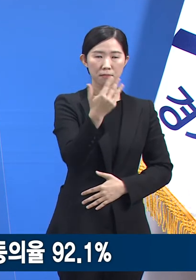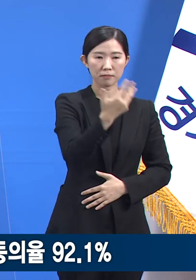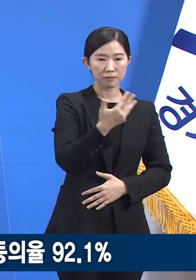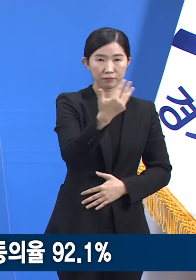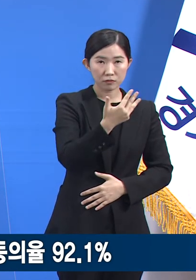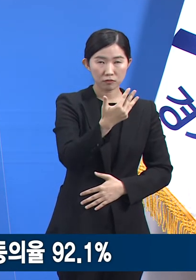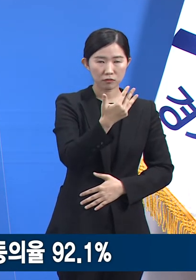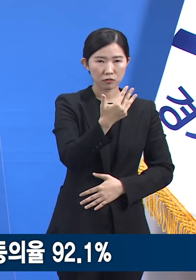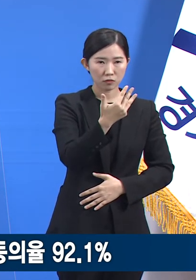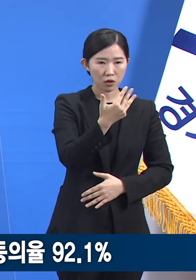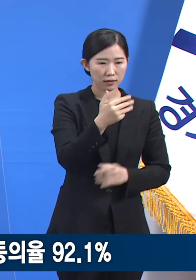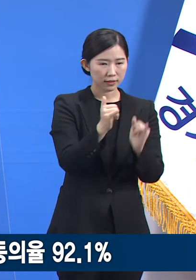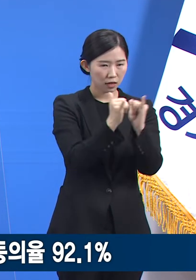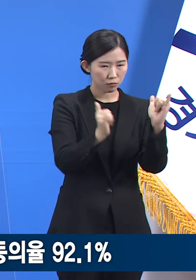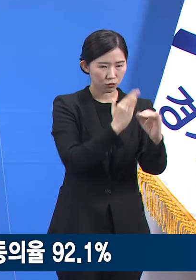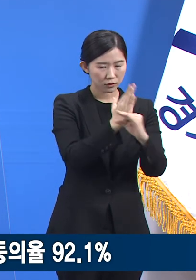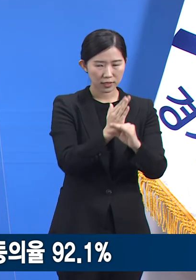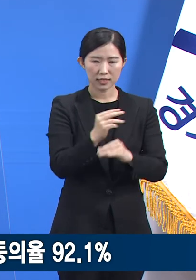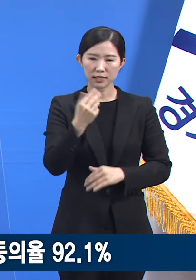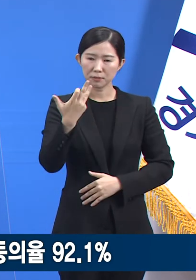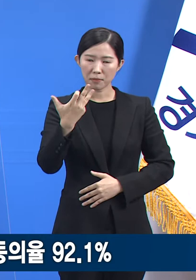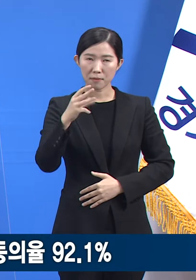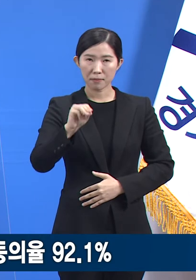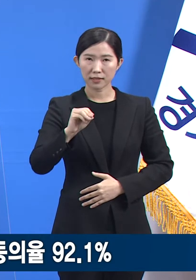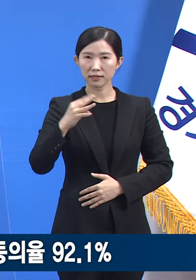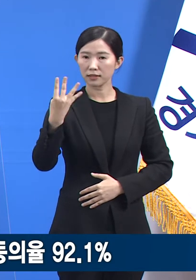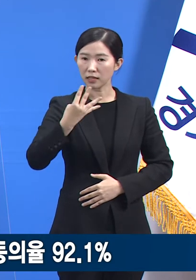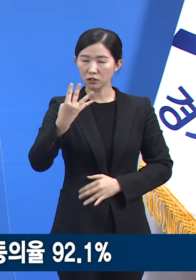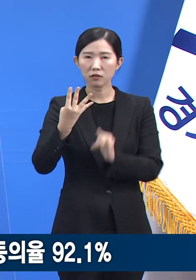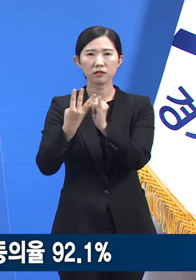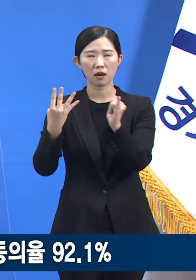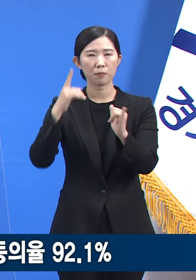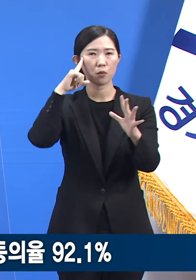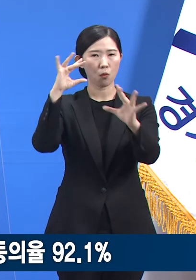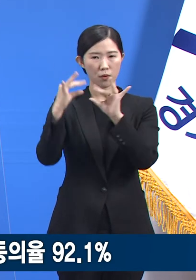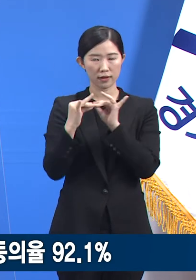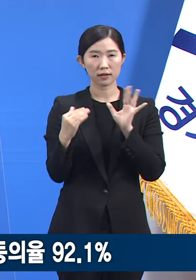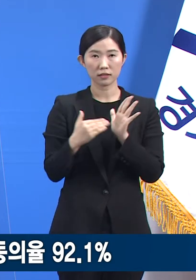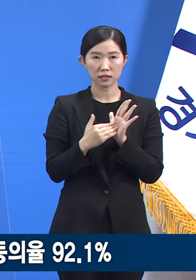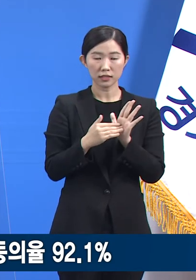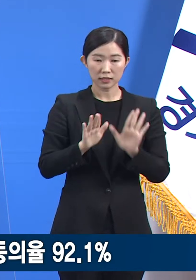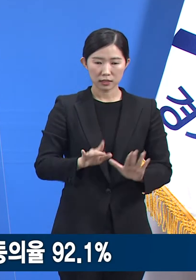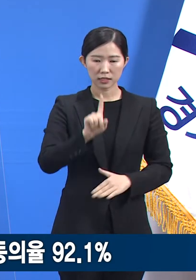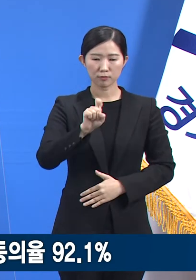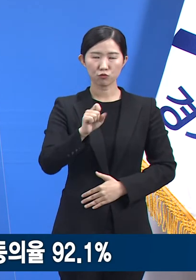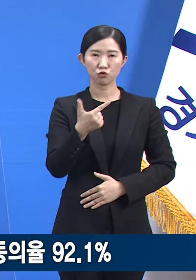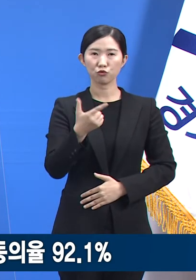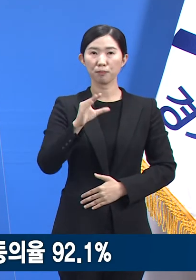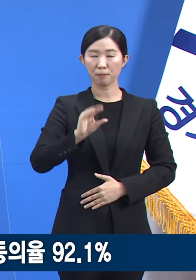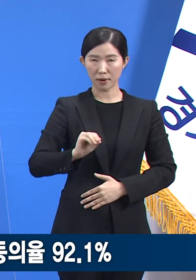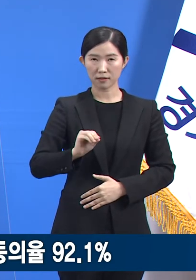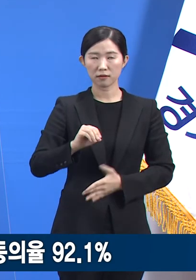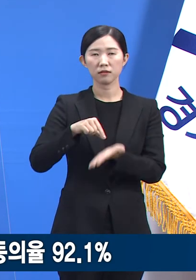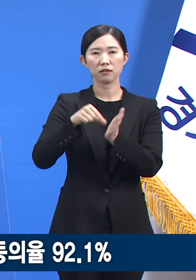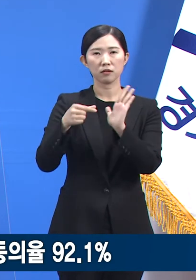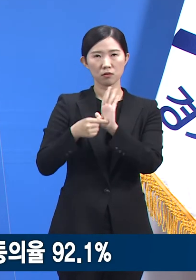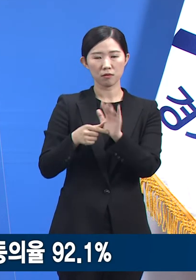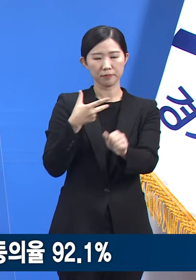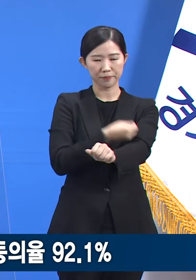18만 4,409명이 동의하였으며 16만 9,814명을 접종했습니다.